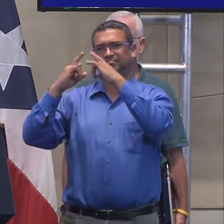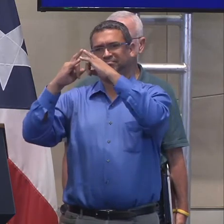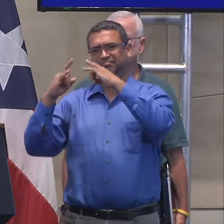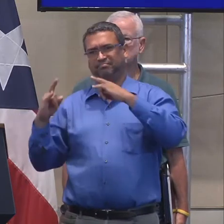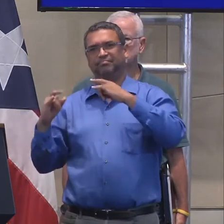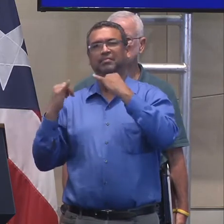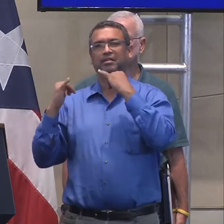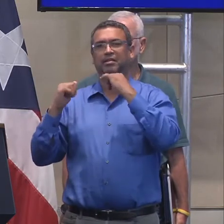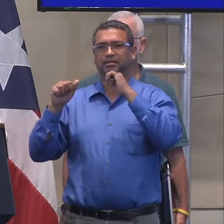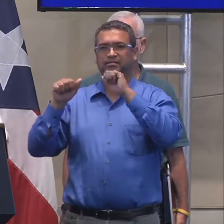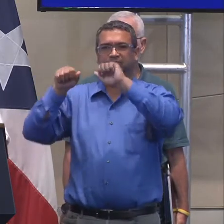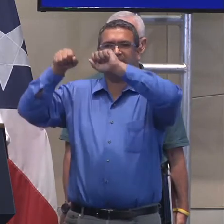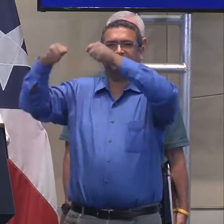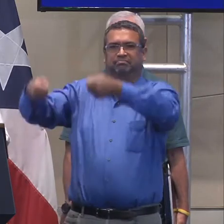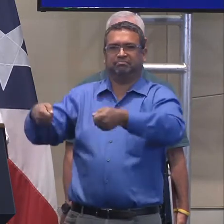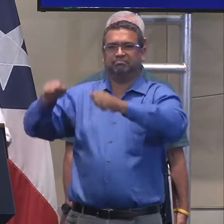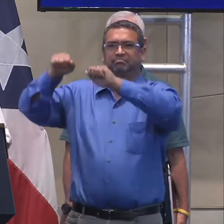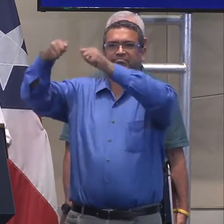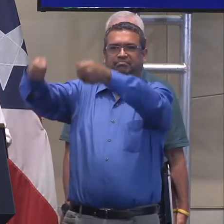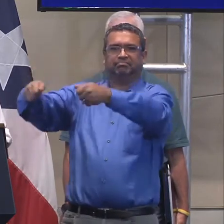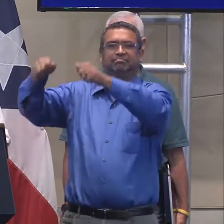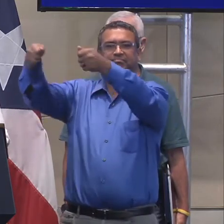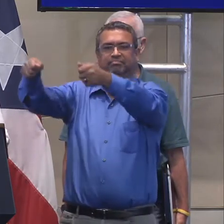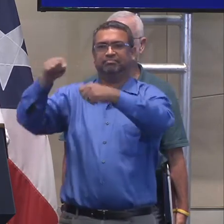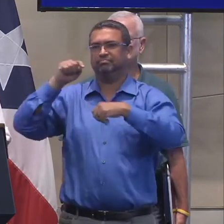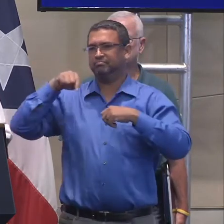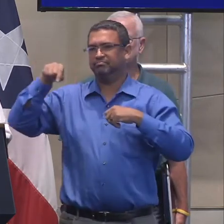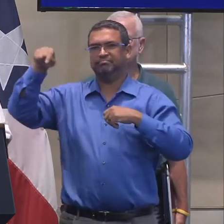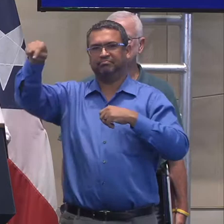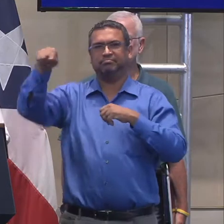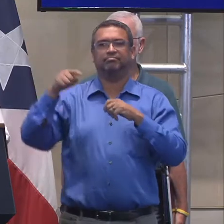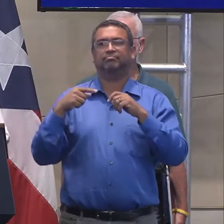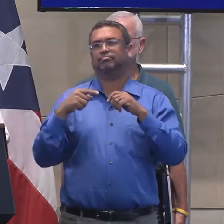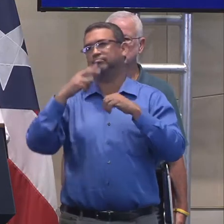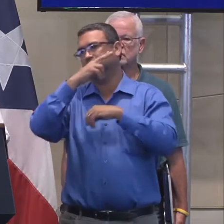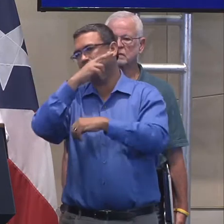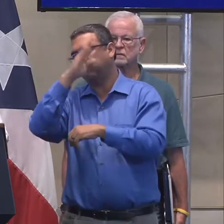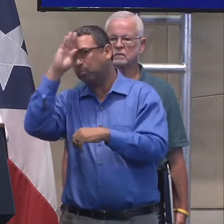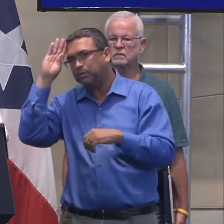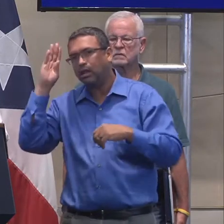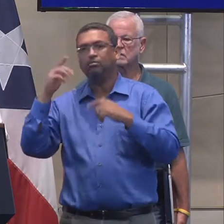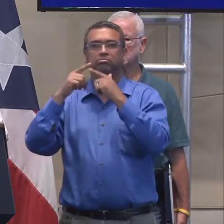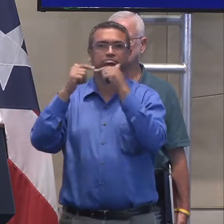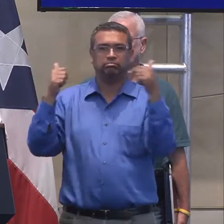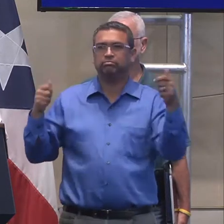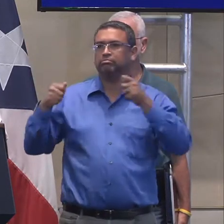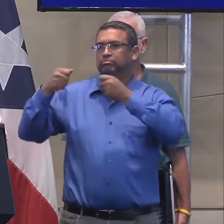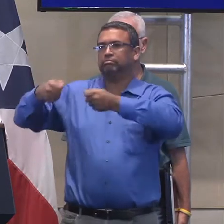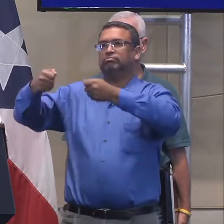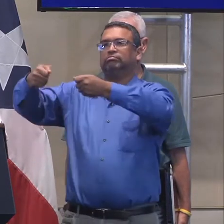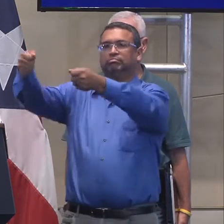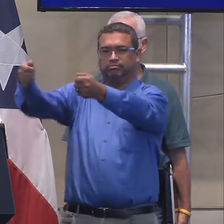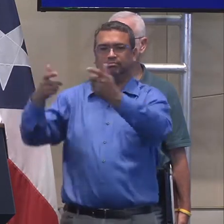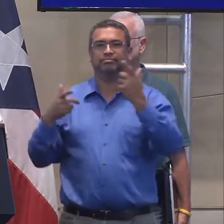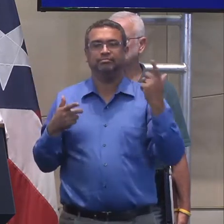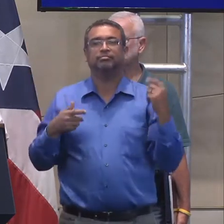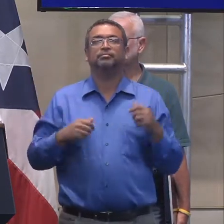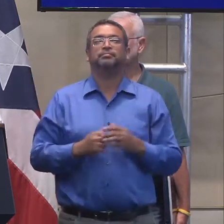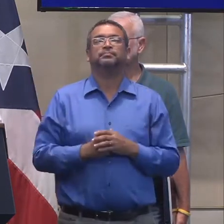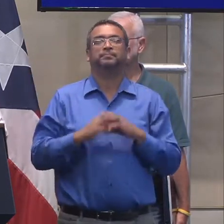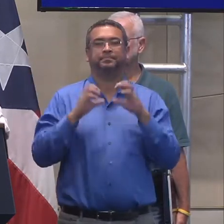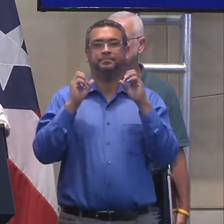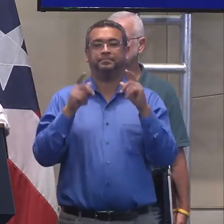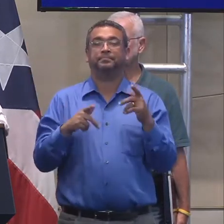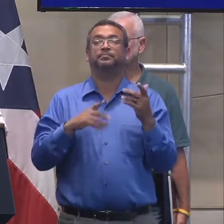los hogares afectados y para otros centros como hospitales, etcétera, que se vayan poniendo. Las escuelas, el